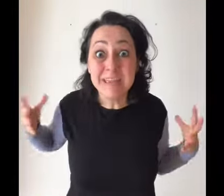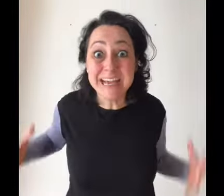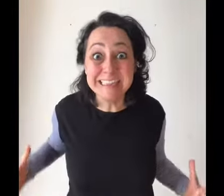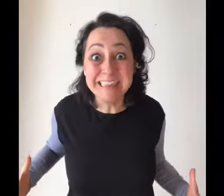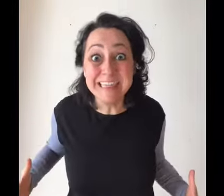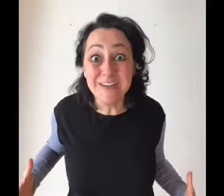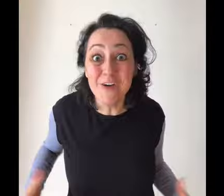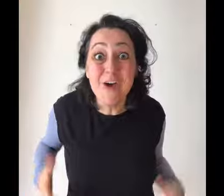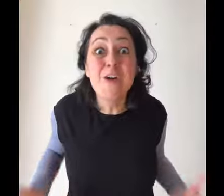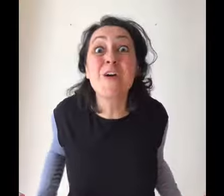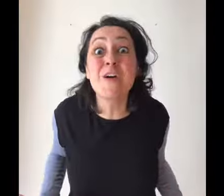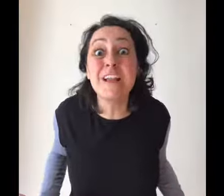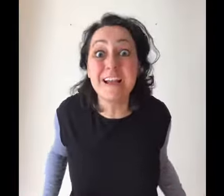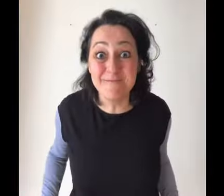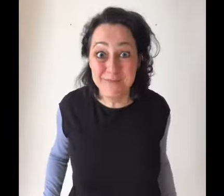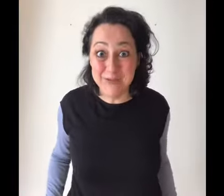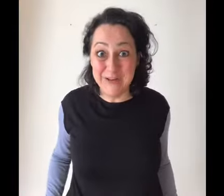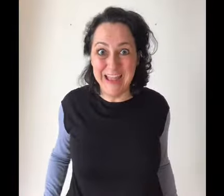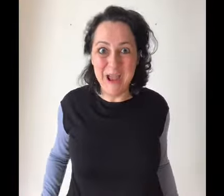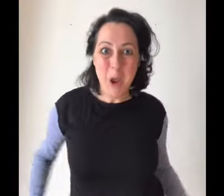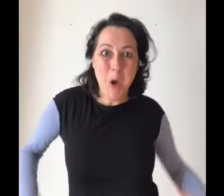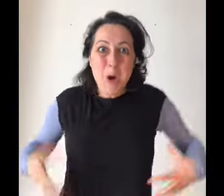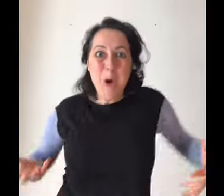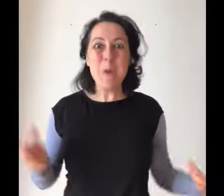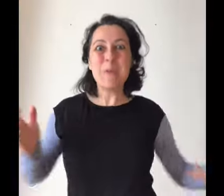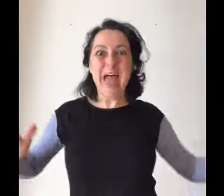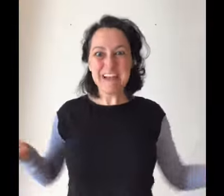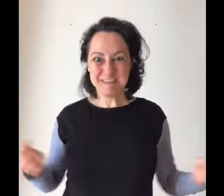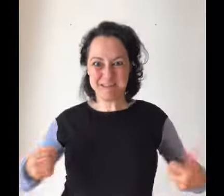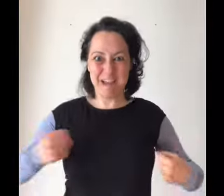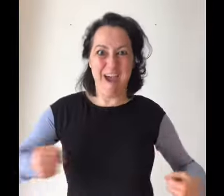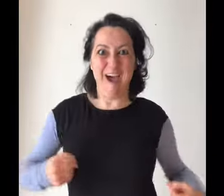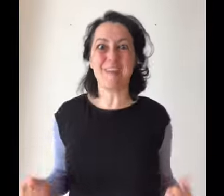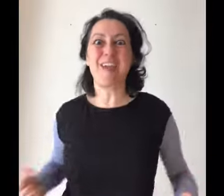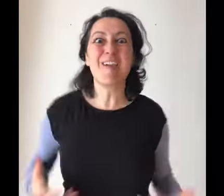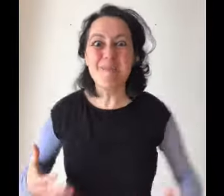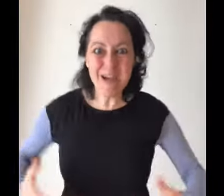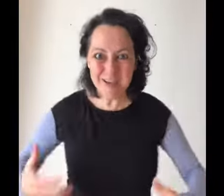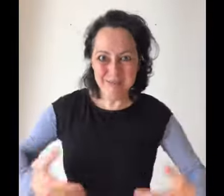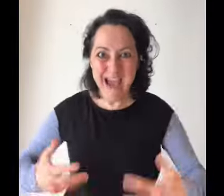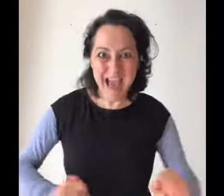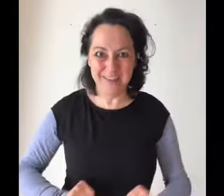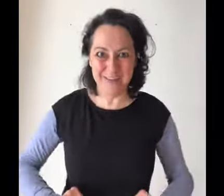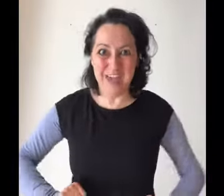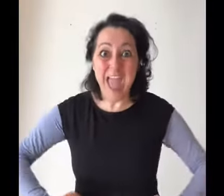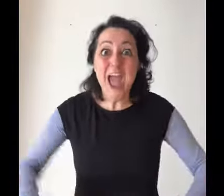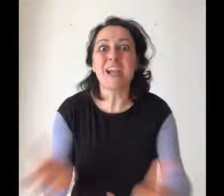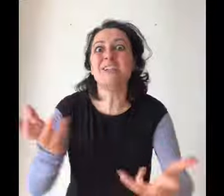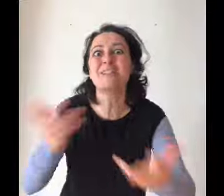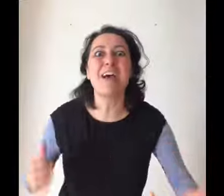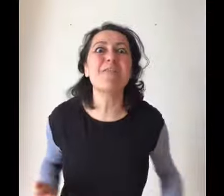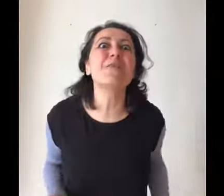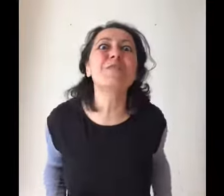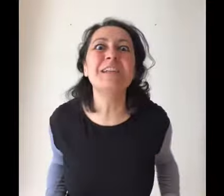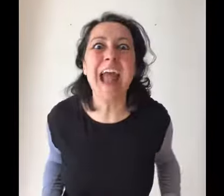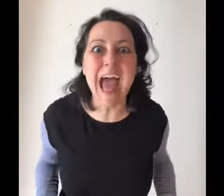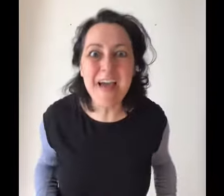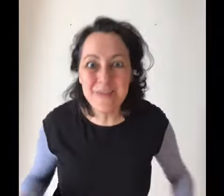candito con il grembiule. Oh bestia, chi è che mi ha chiamato? Beh, che stavo cucinando,